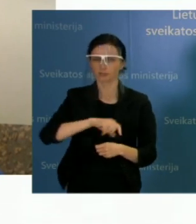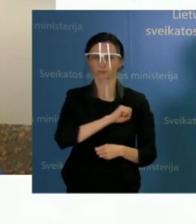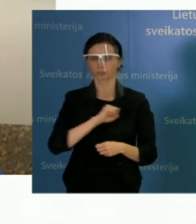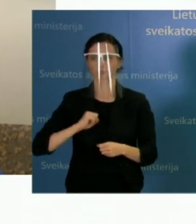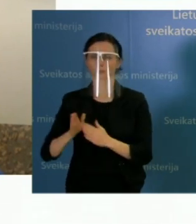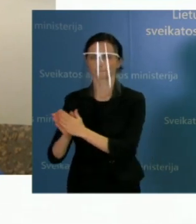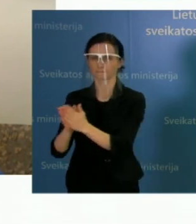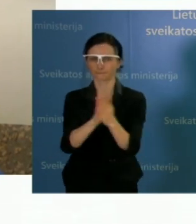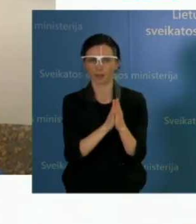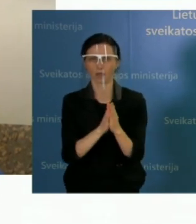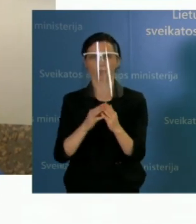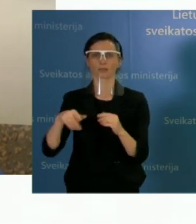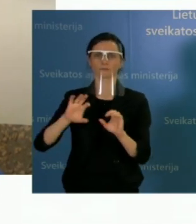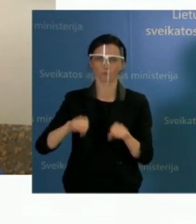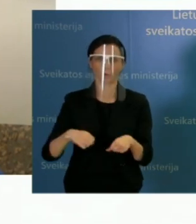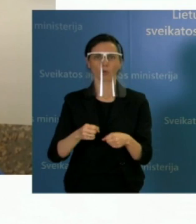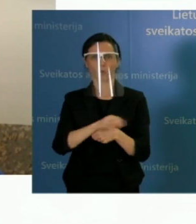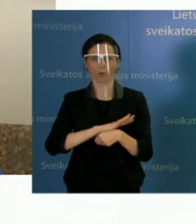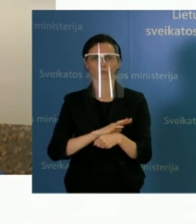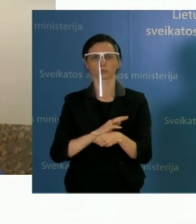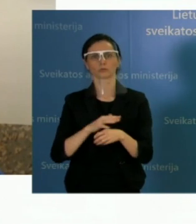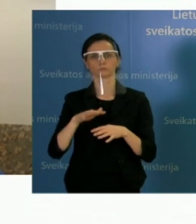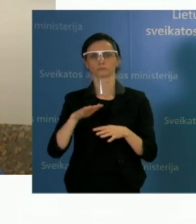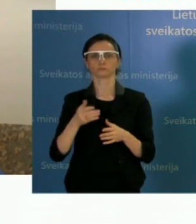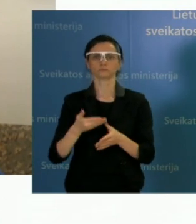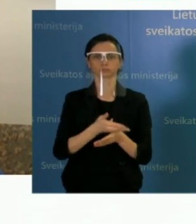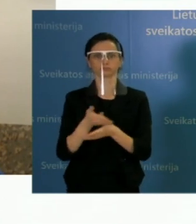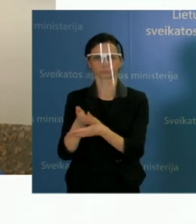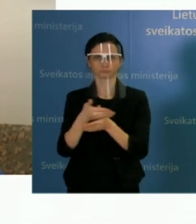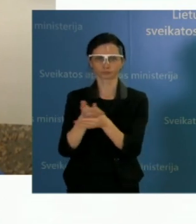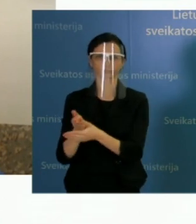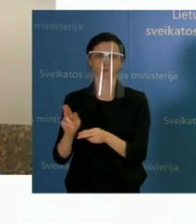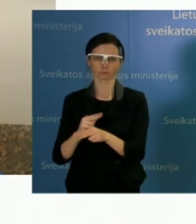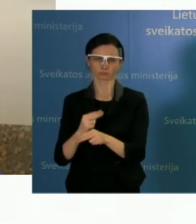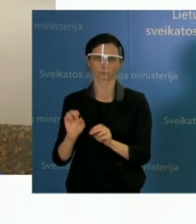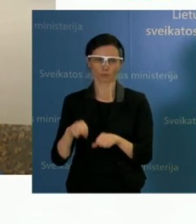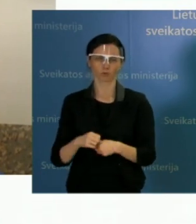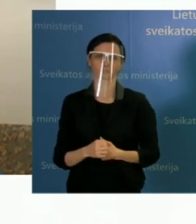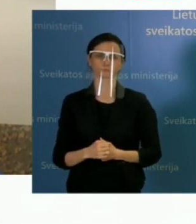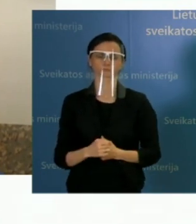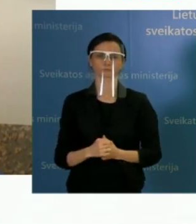įmanoma, kurie tik turi kompetencijos gydyti. Tai